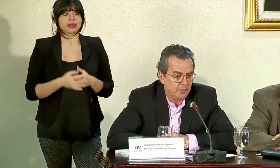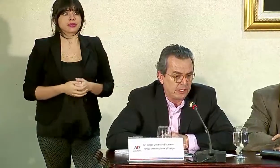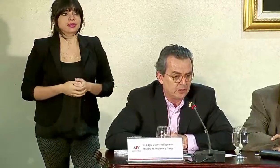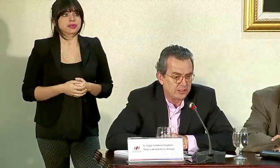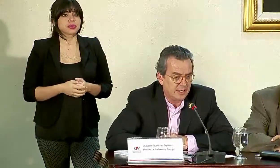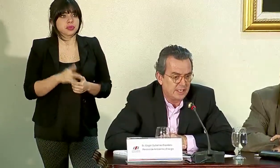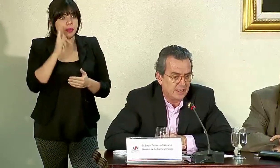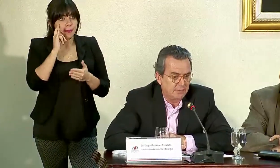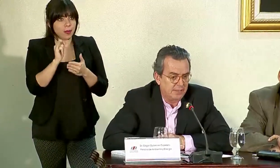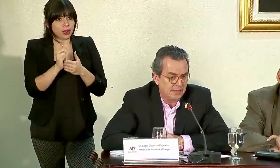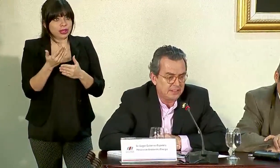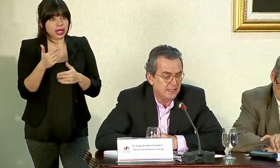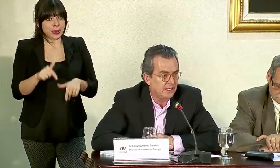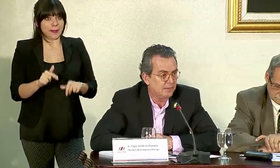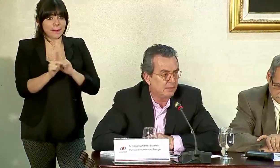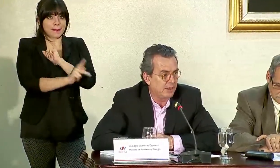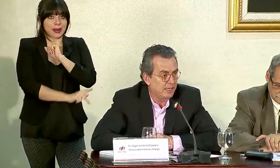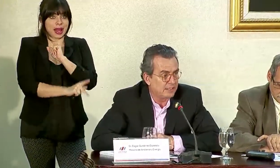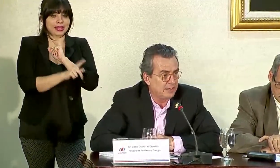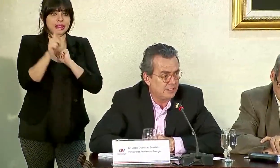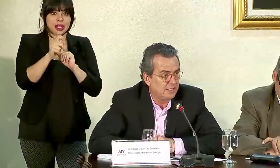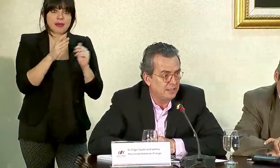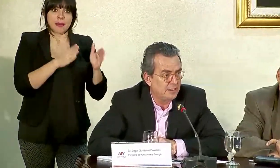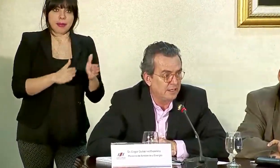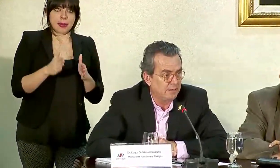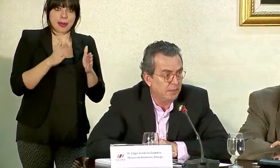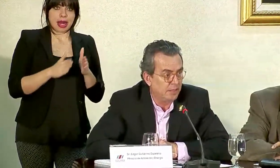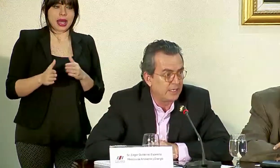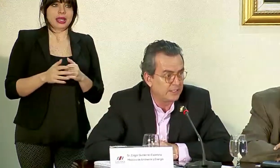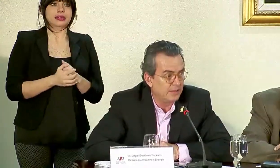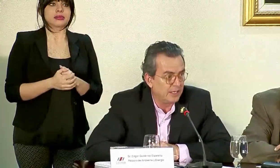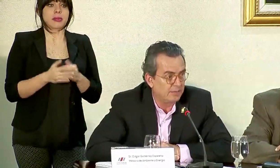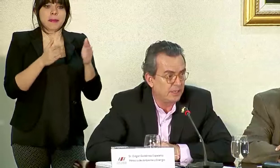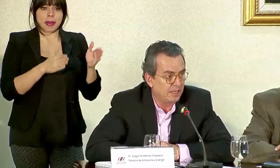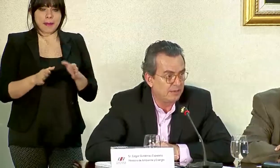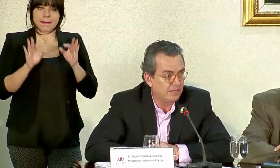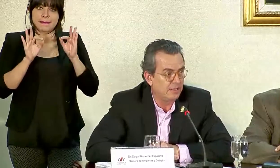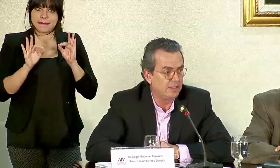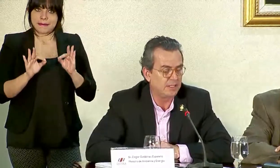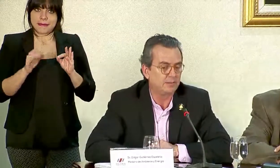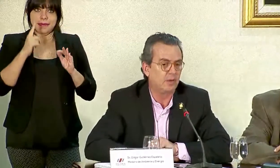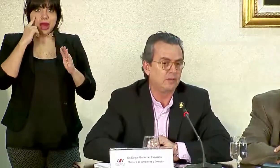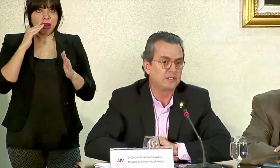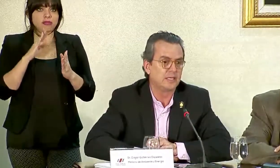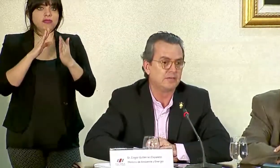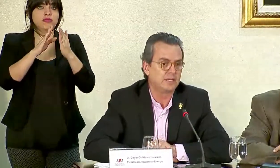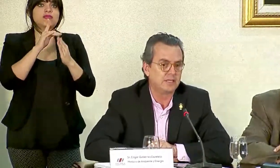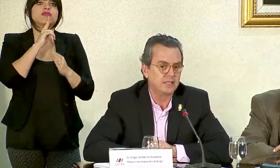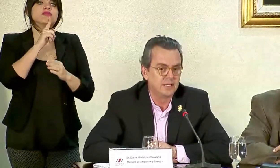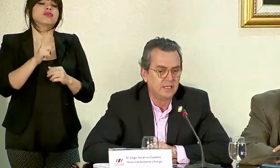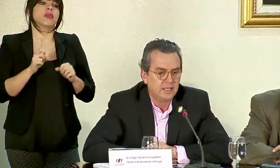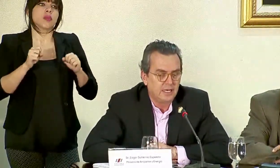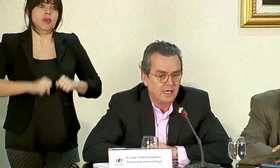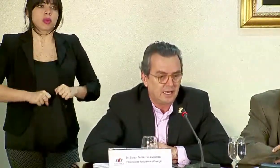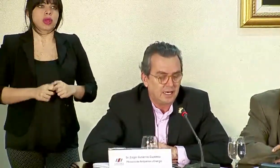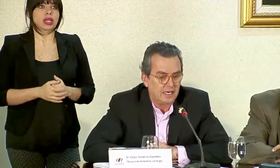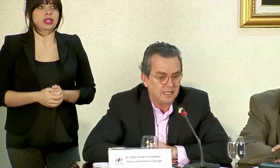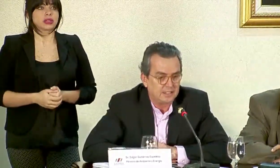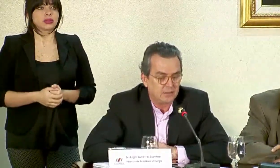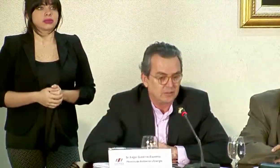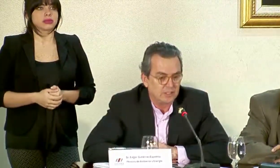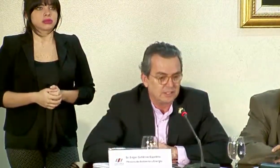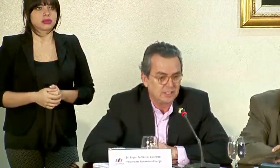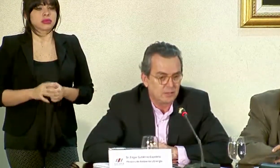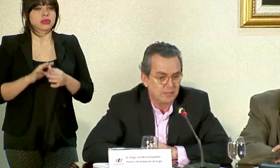Y por eso es que el país tiene que prepararse y prepararse bien para que efectivamente podamos hacerle frente a